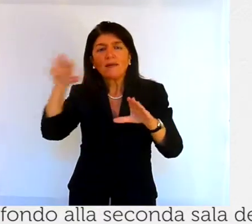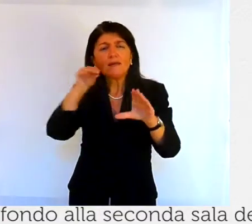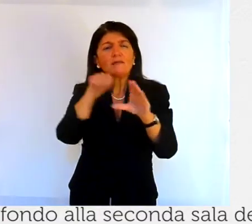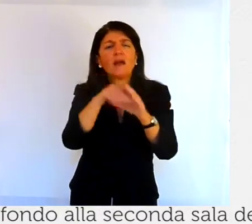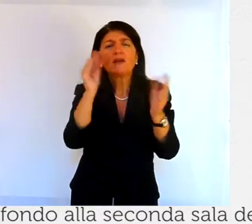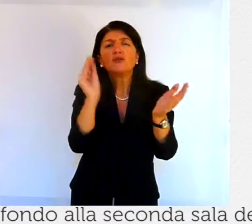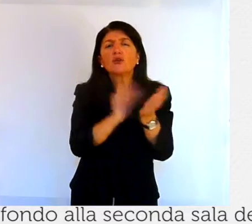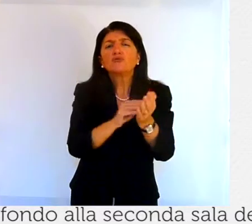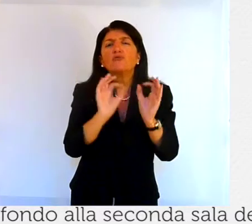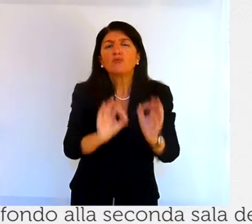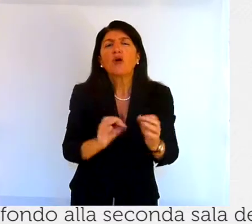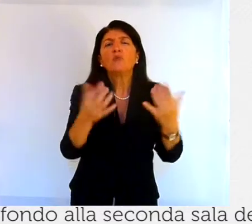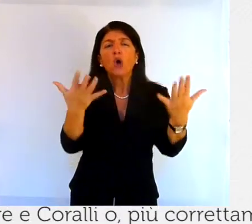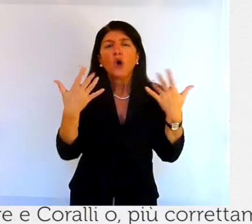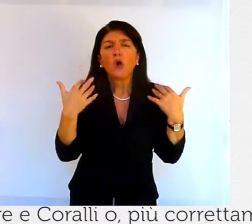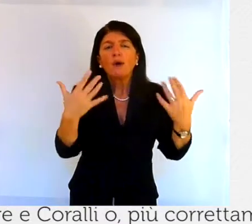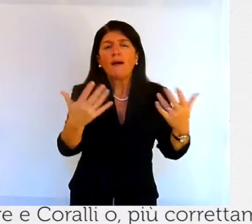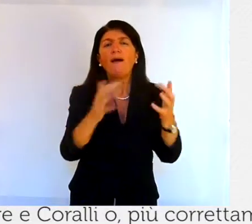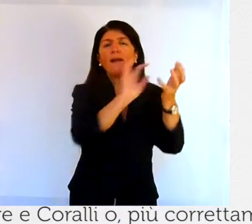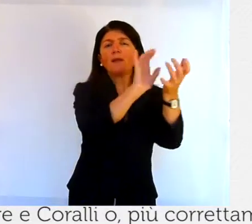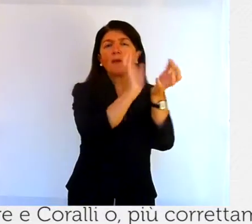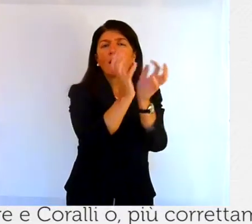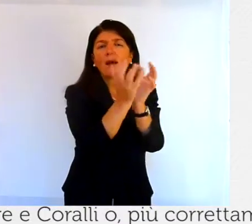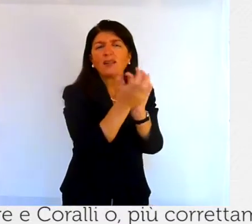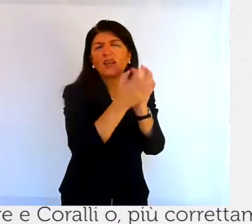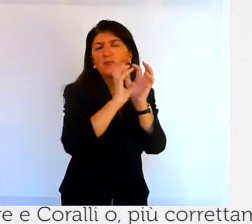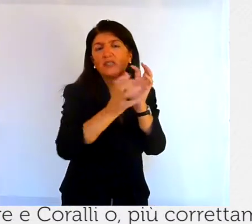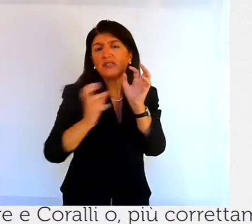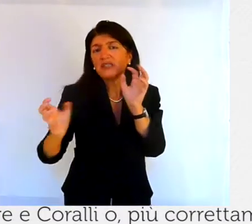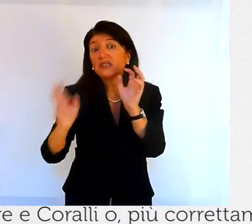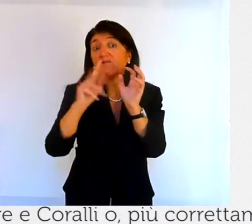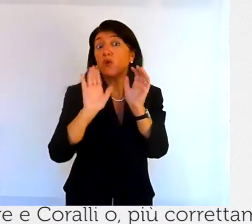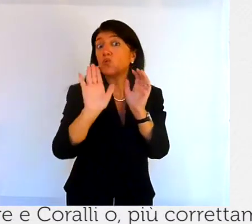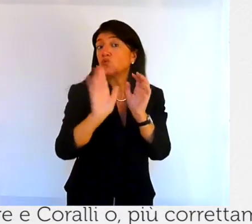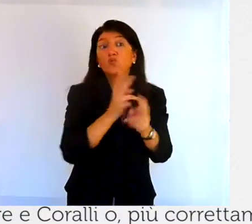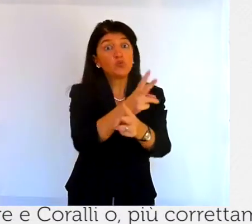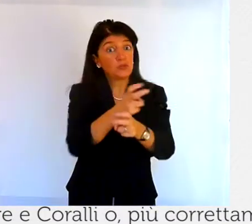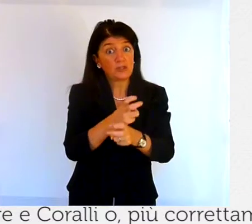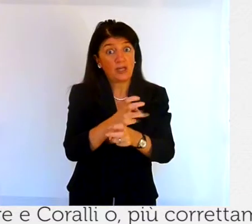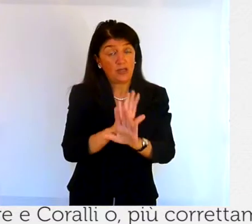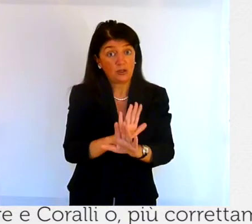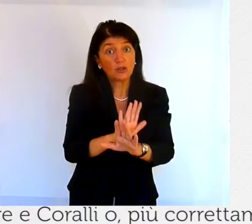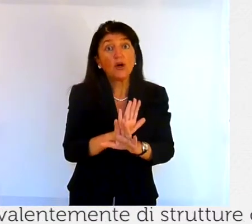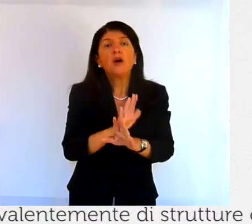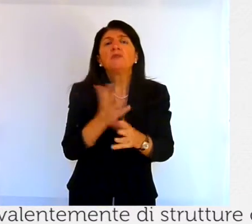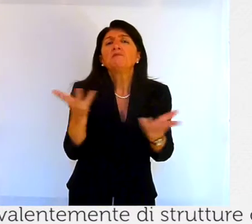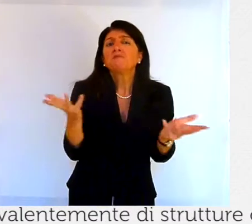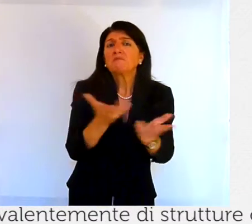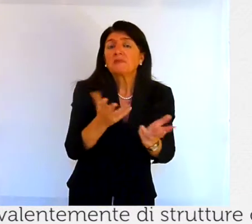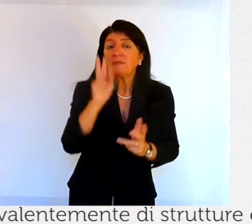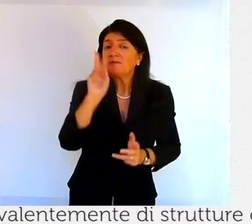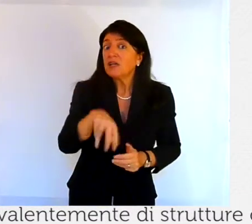madrepore e coralli o più correttamente i loro scheletri si tratta